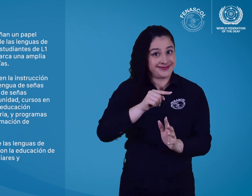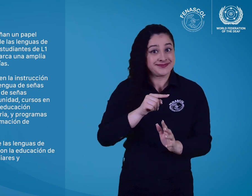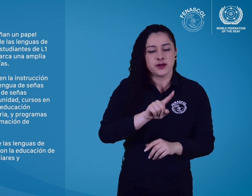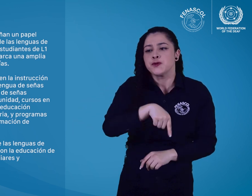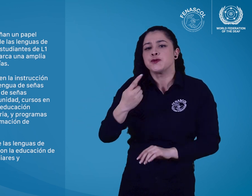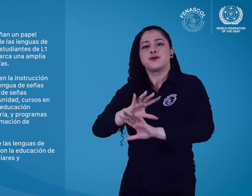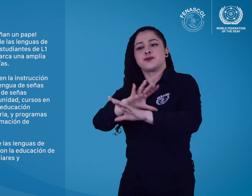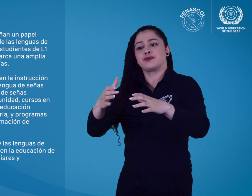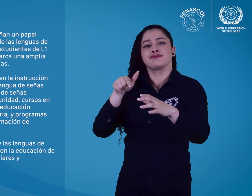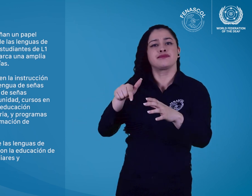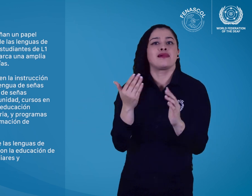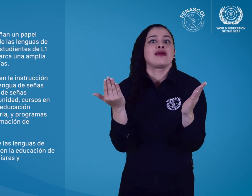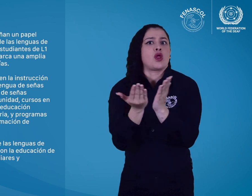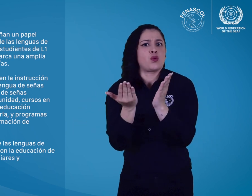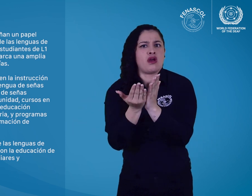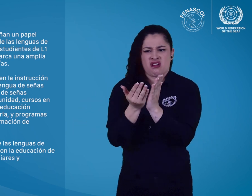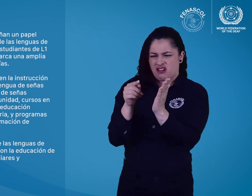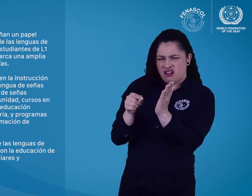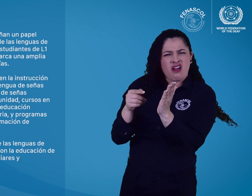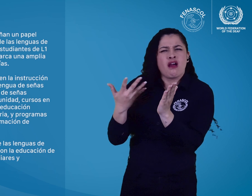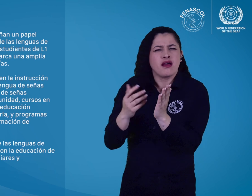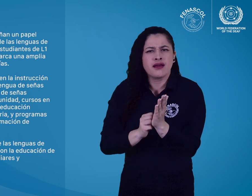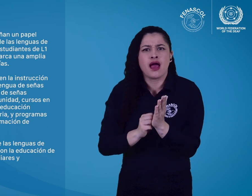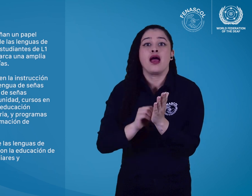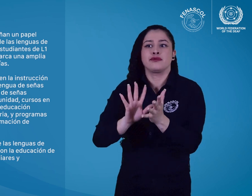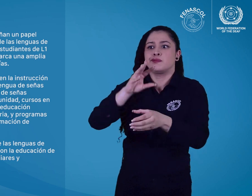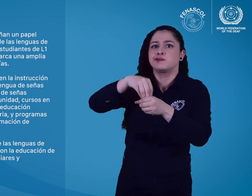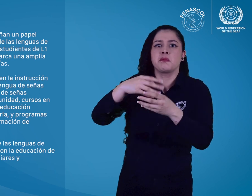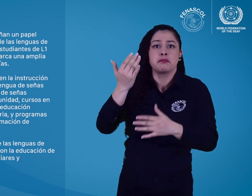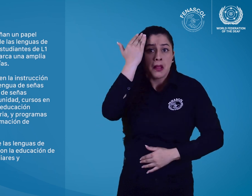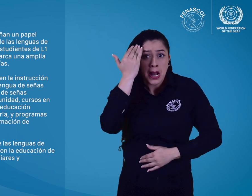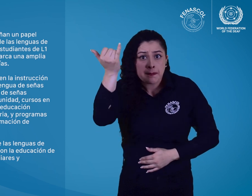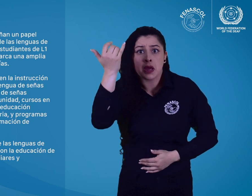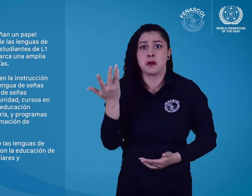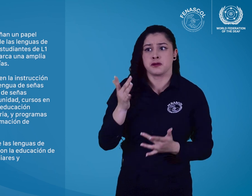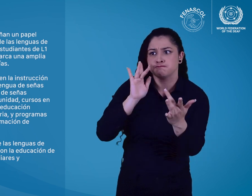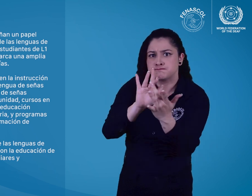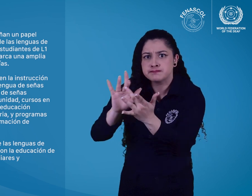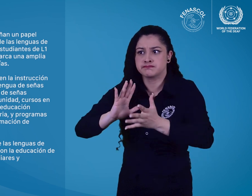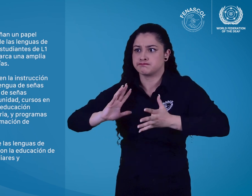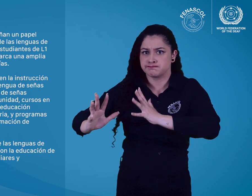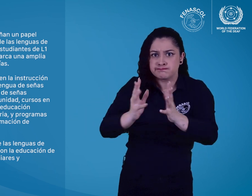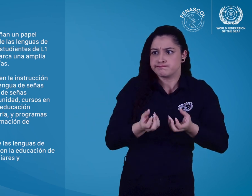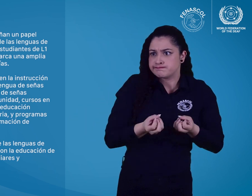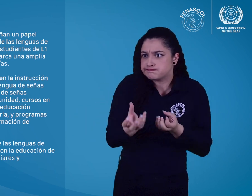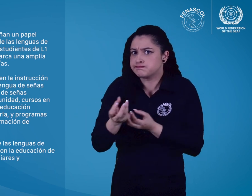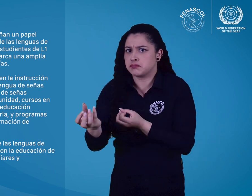bebés, cursos de lenguas de señas nacionales basados en la comunidad,